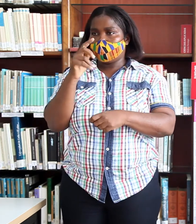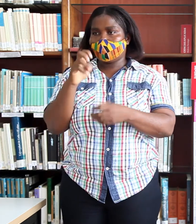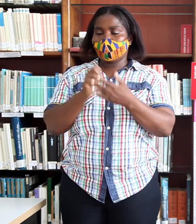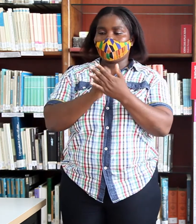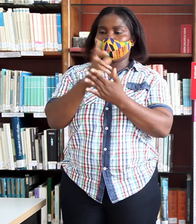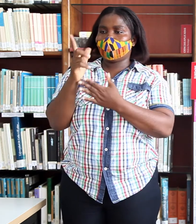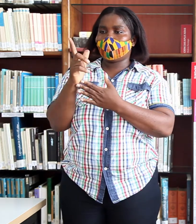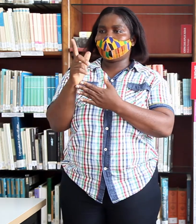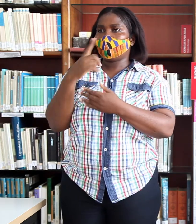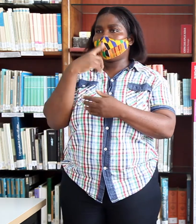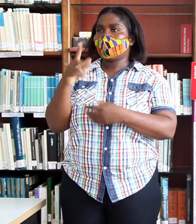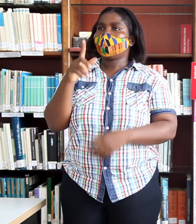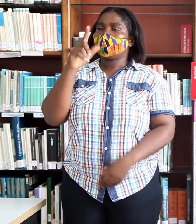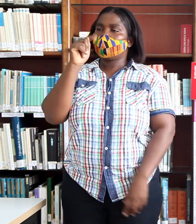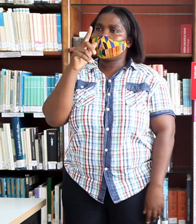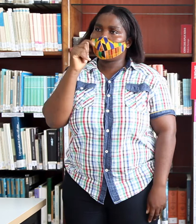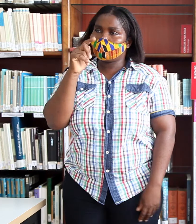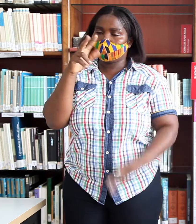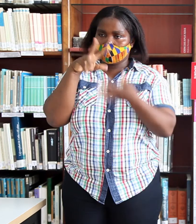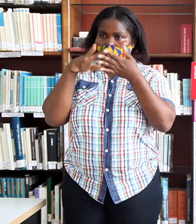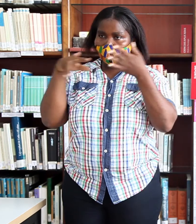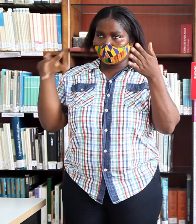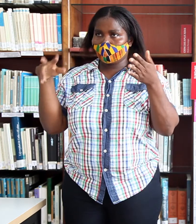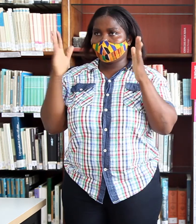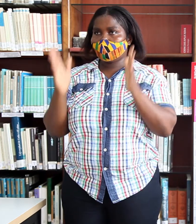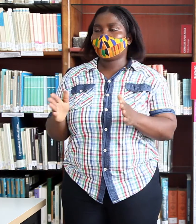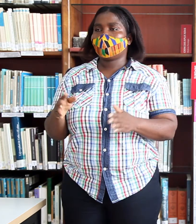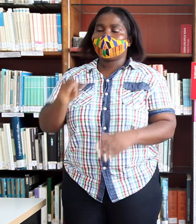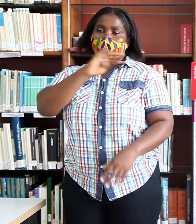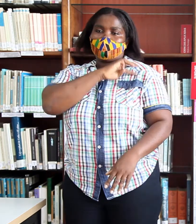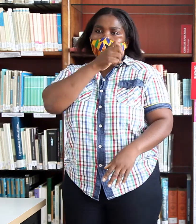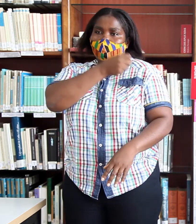y novelista. María Zoe es